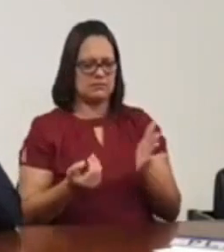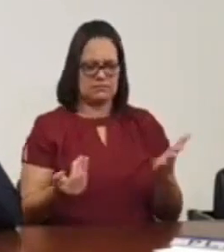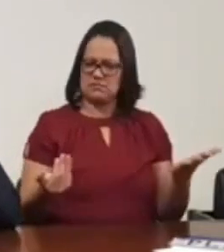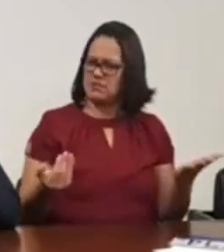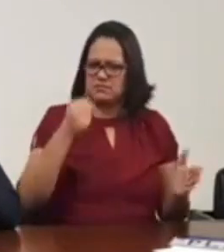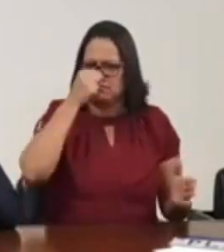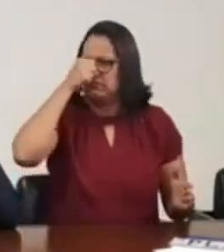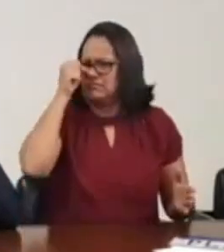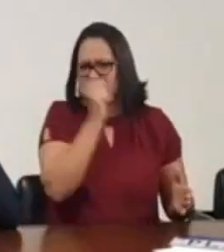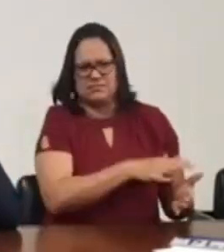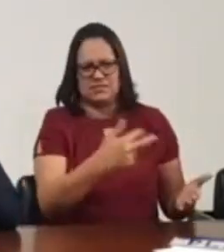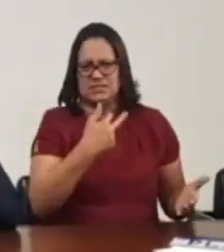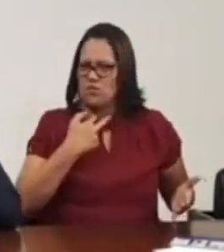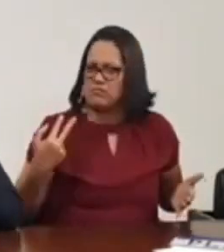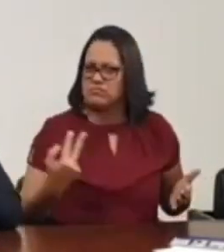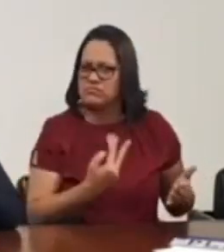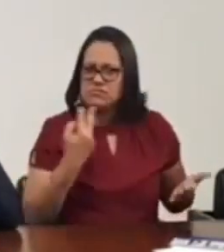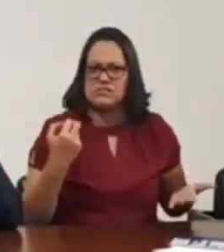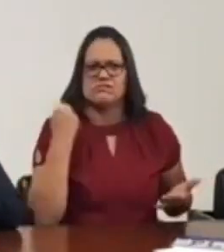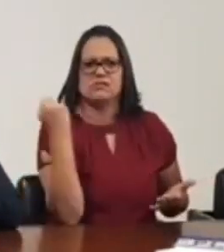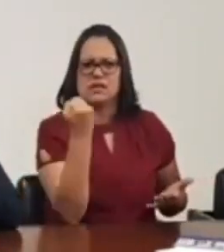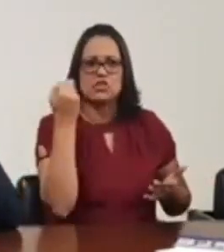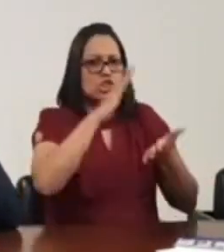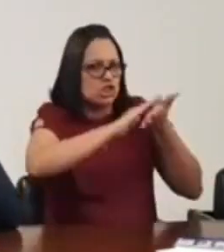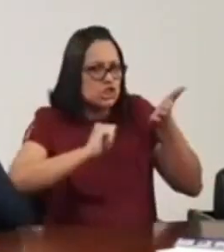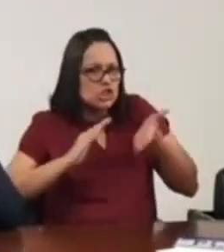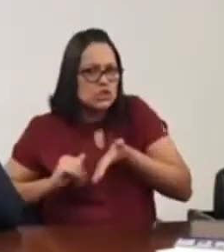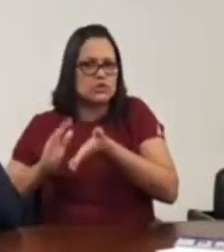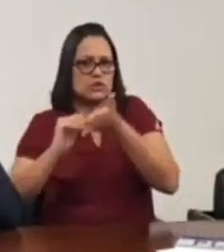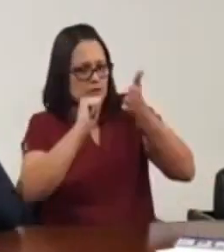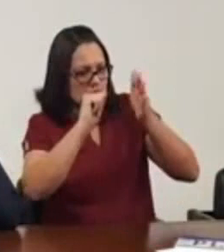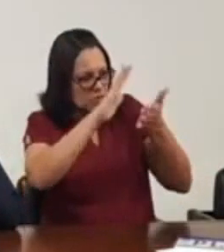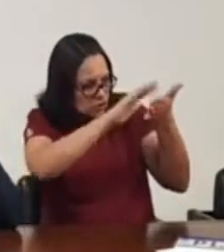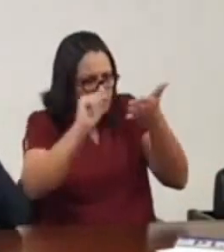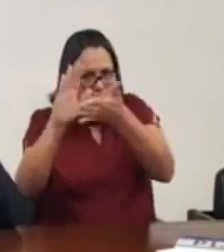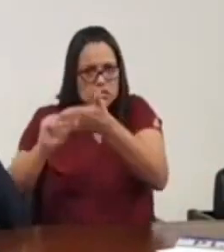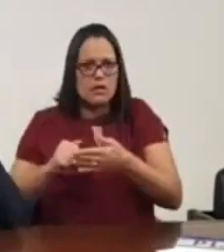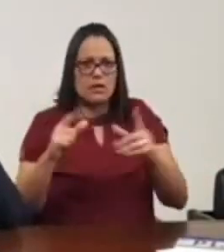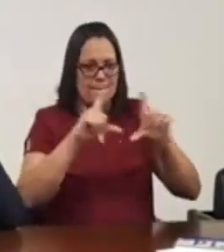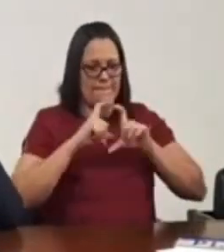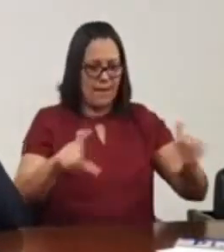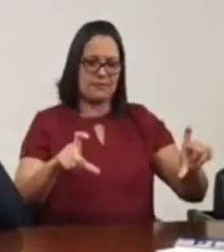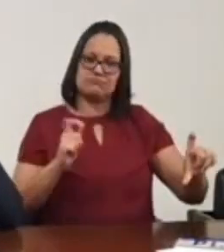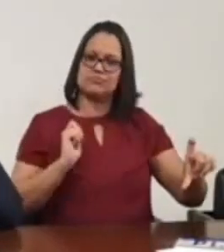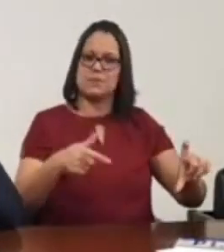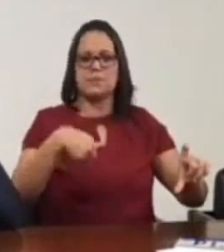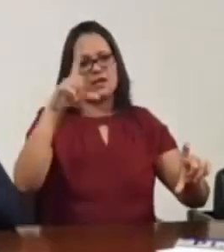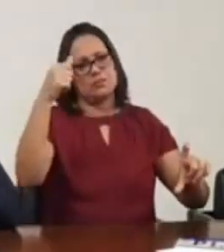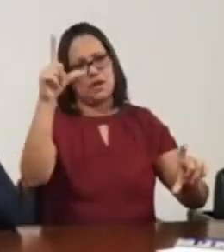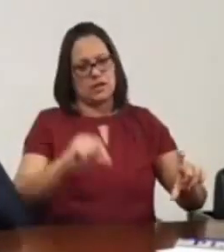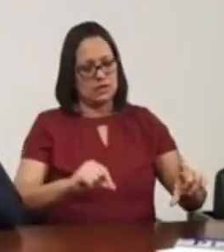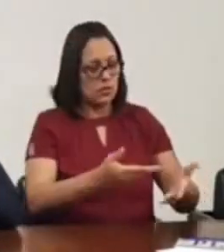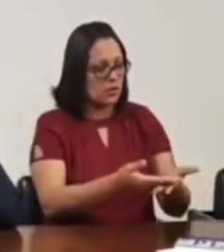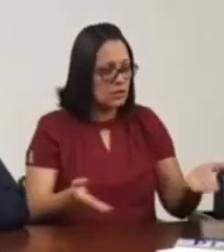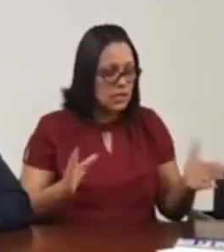completamente absurdo. Nós eliminamos esses elementos gráficos de maneira a tornar a placa mais barata. Então a placa tem todos